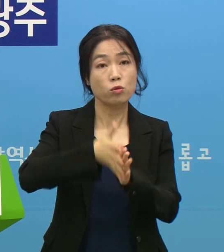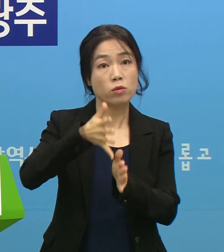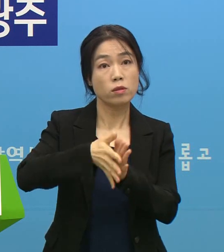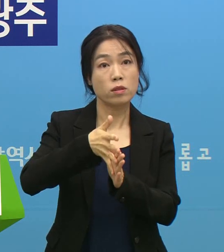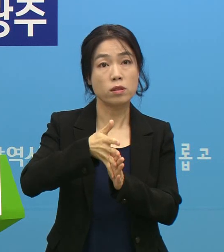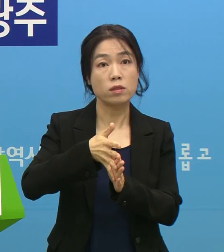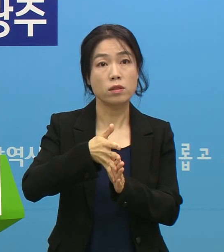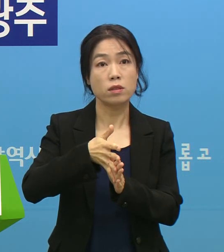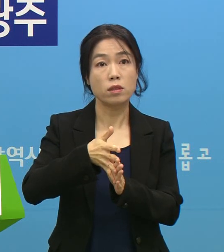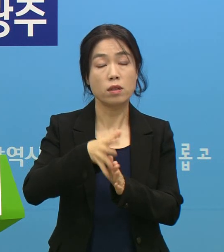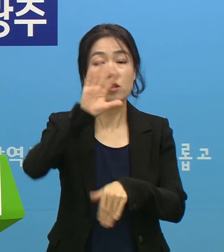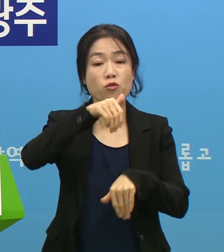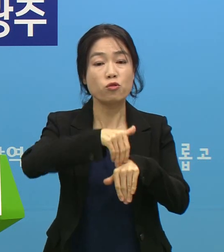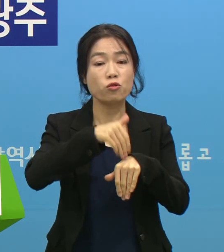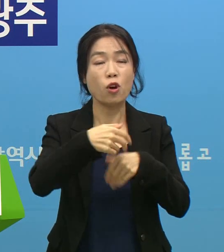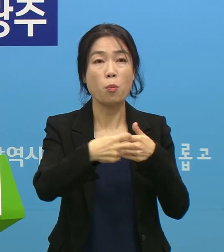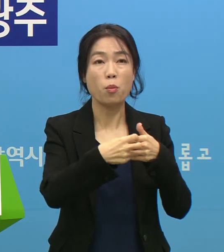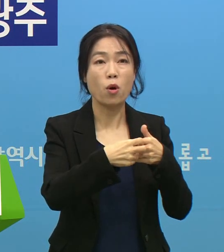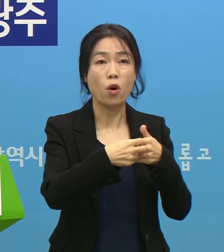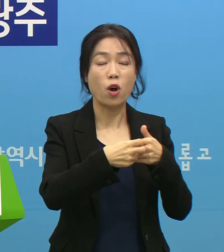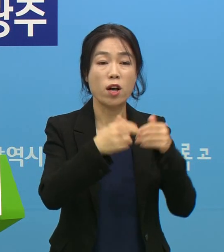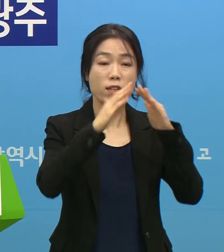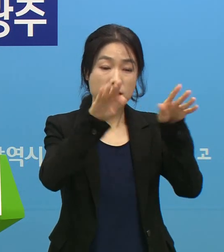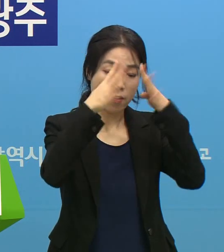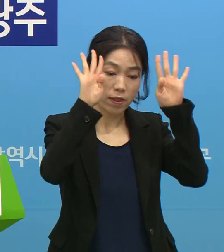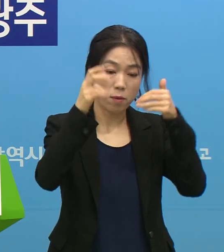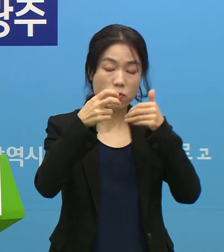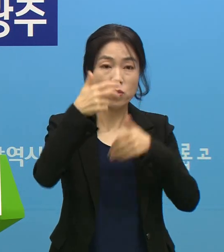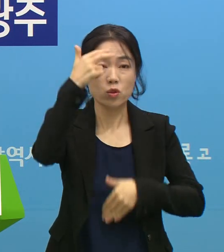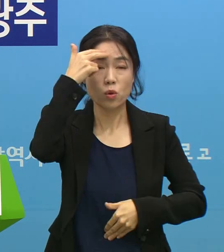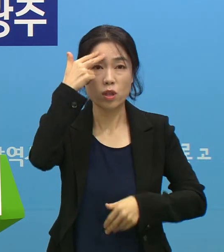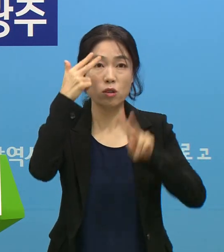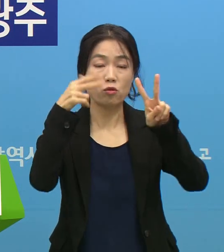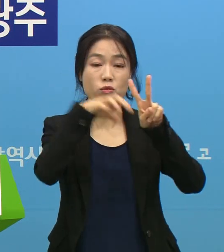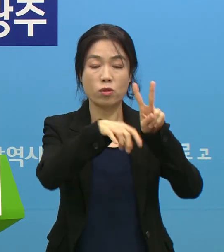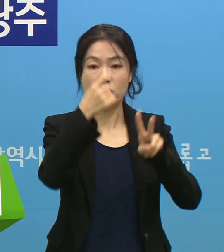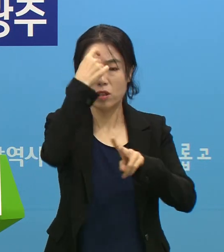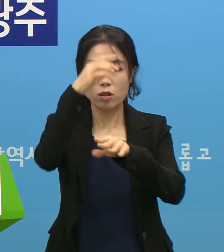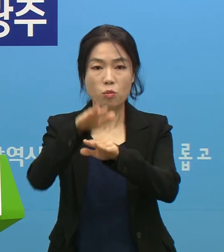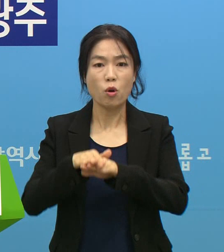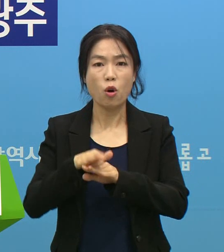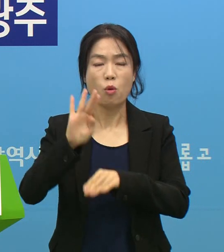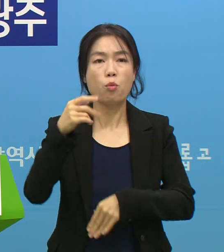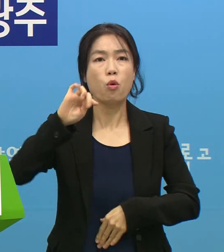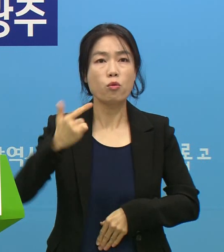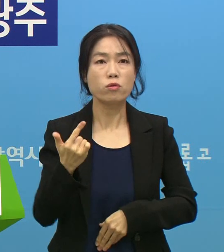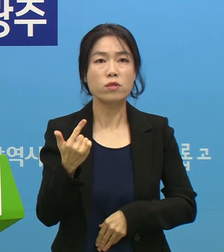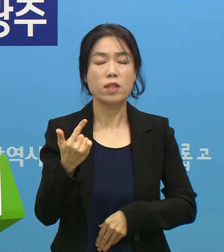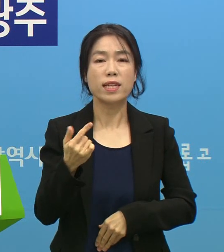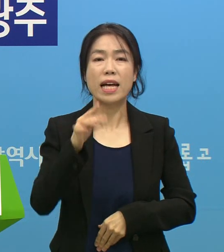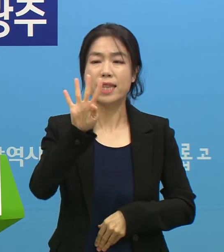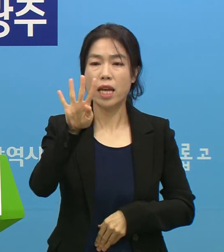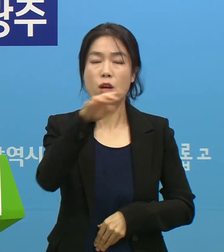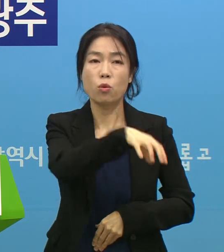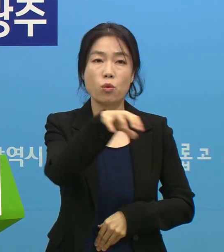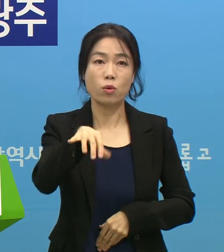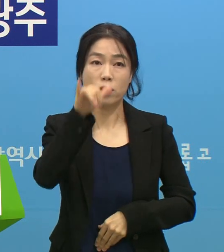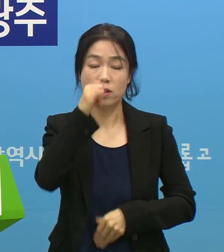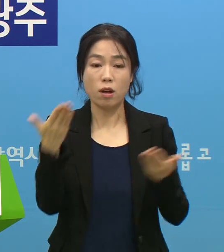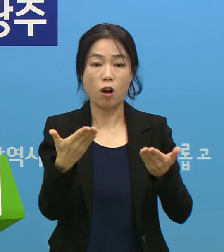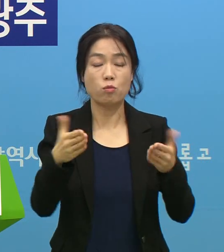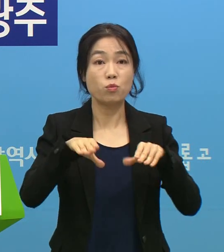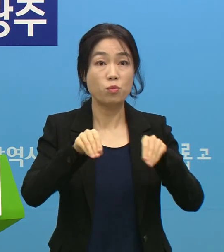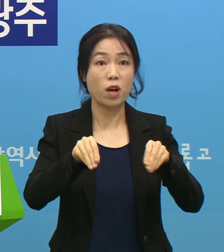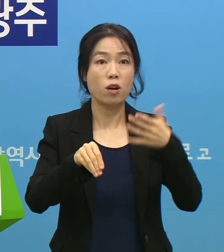수련병원이 전남대 조선대 그리고 두 개의 기독병원, 보은병원, 수련병원이 있는데요. 업무 중단